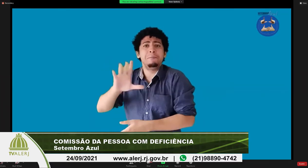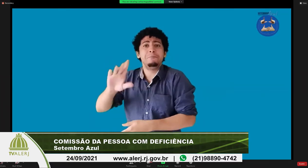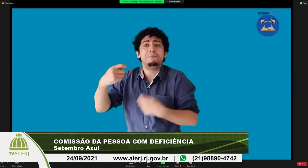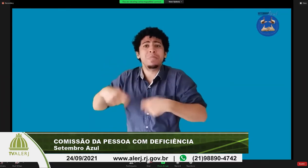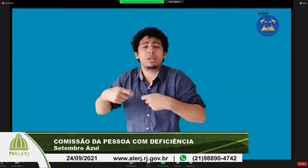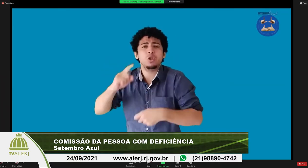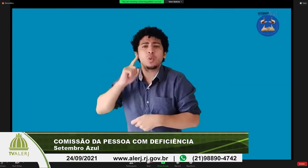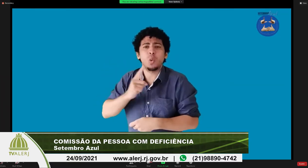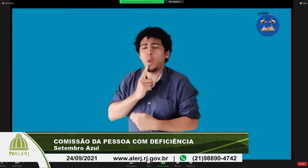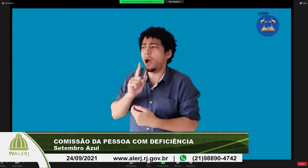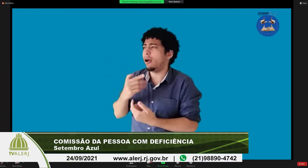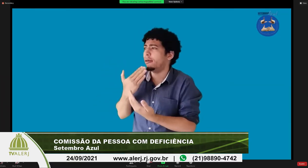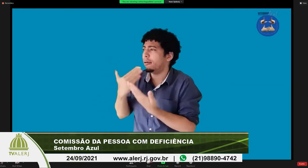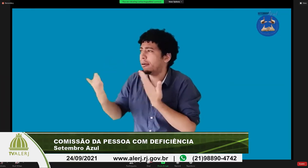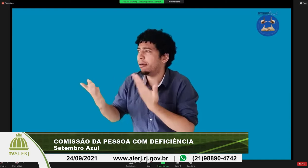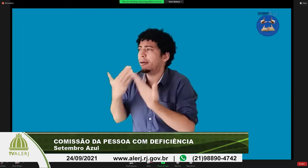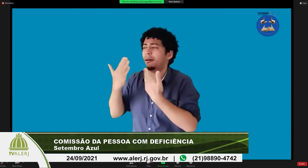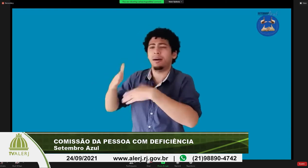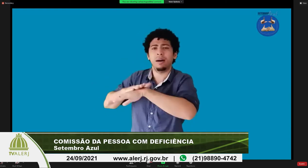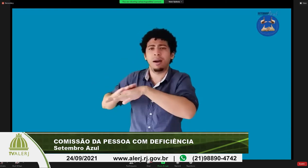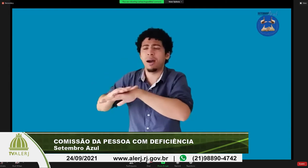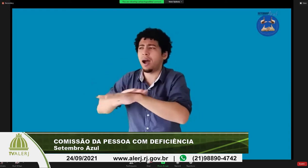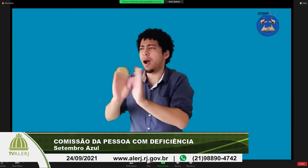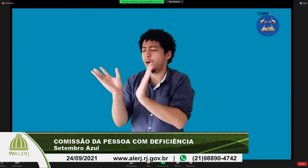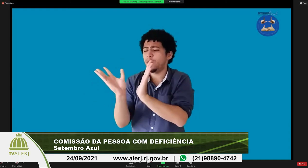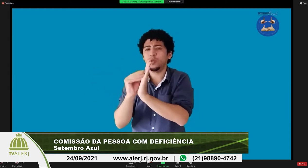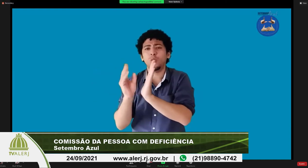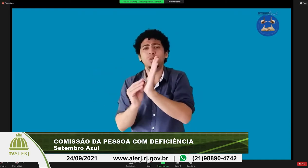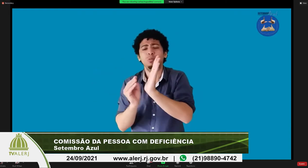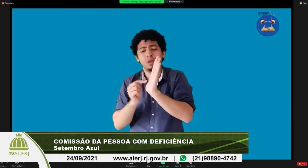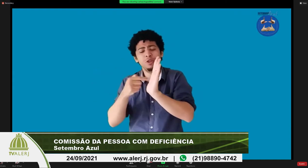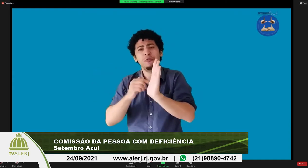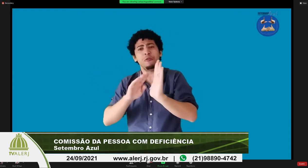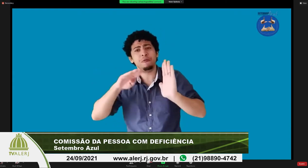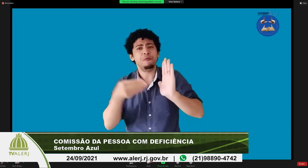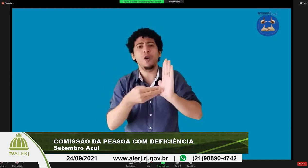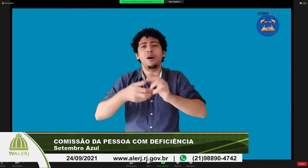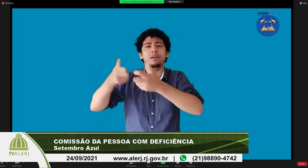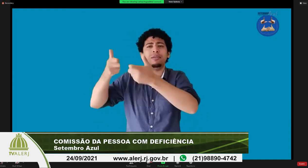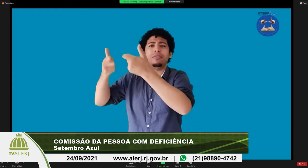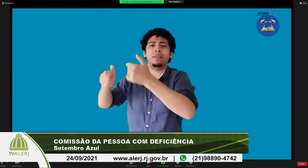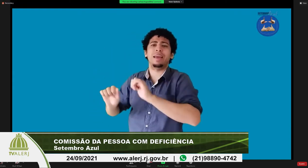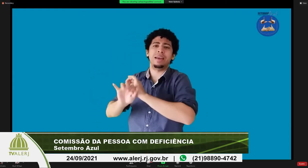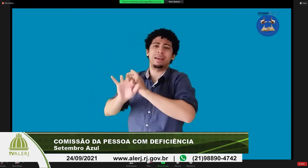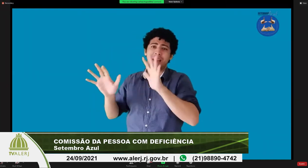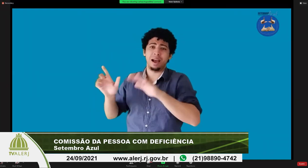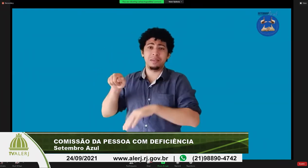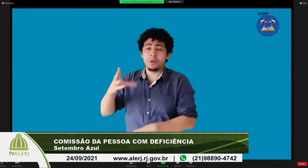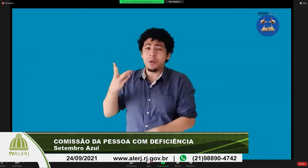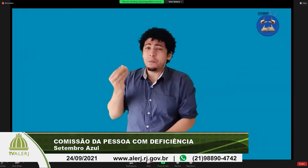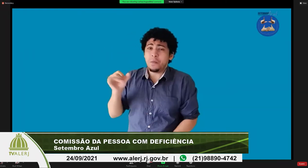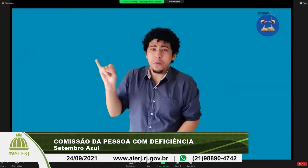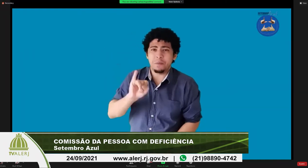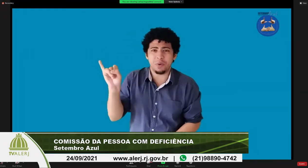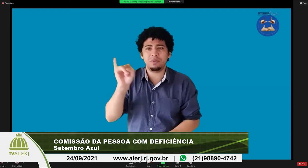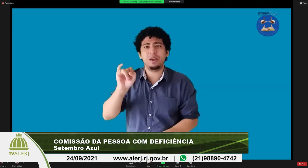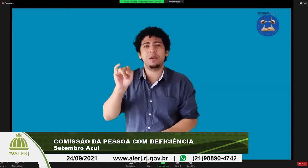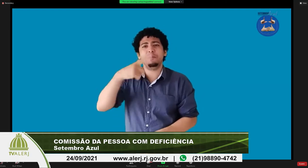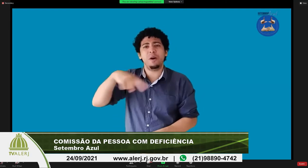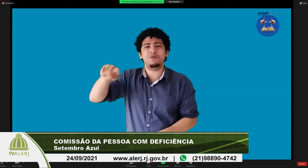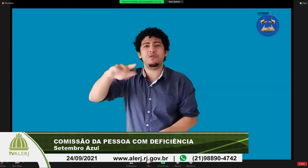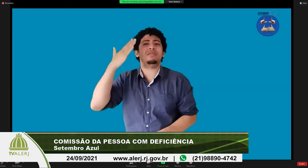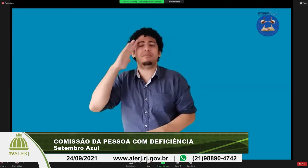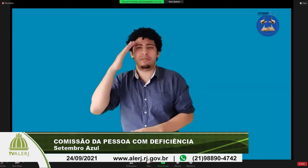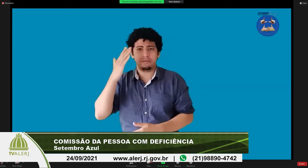vezes aparelhos tecnológicos para auxiliares mas eu percebo que a comunicação na pele a informação trazida por funcionários surdos por pessoas